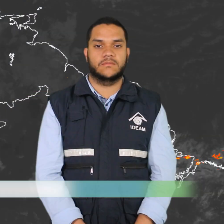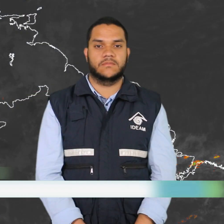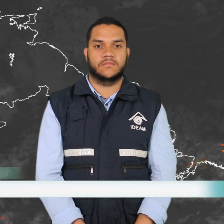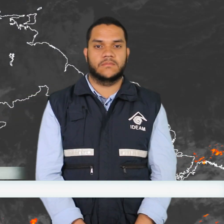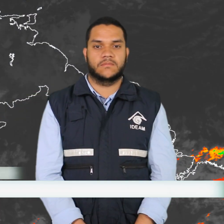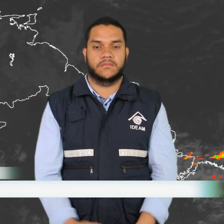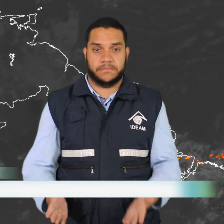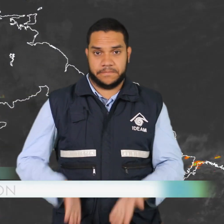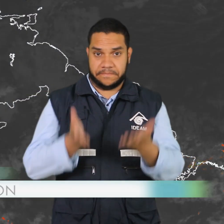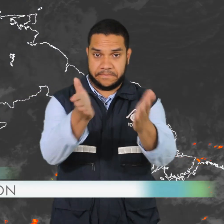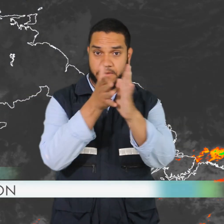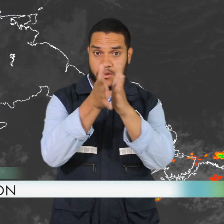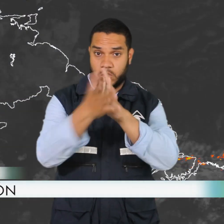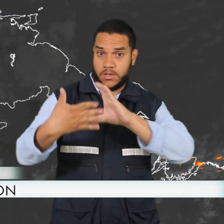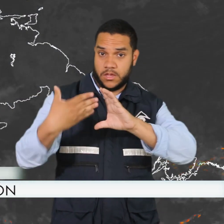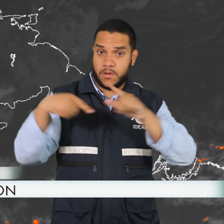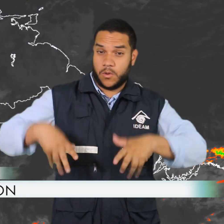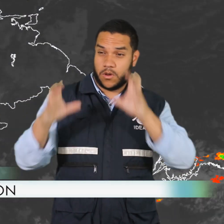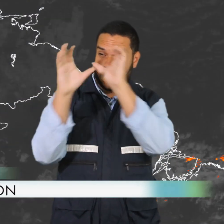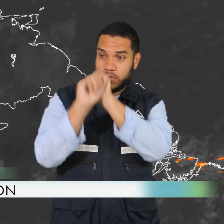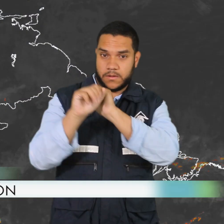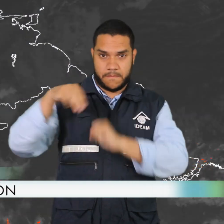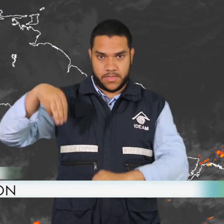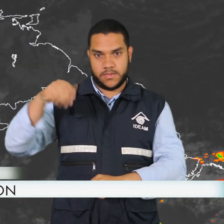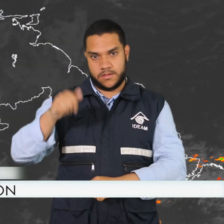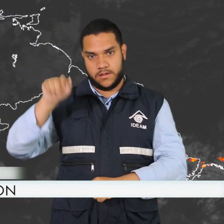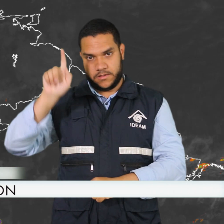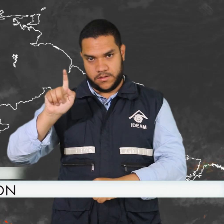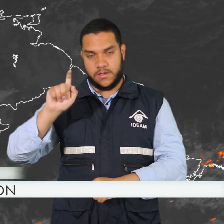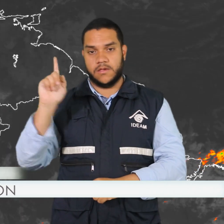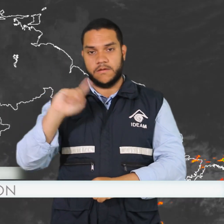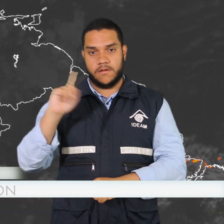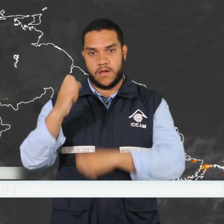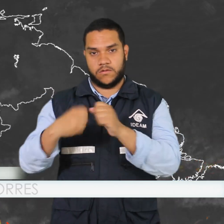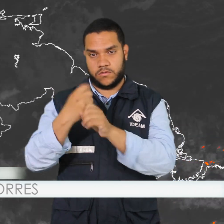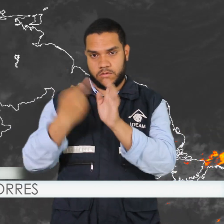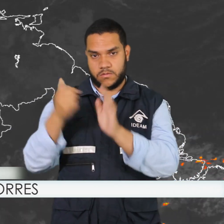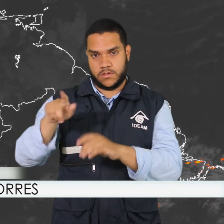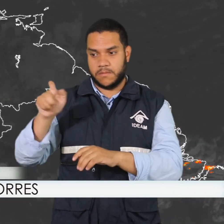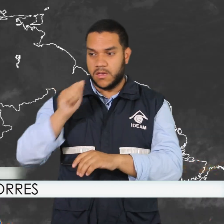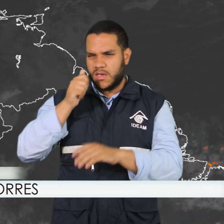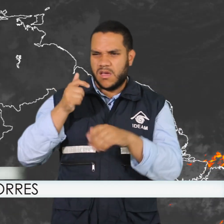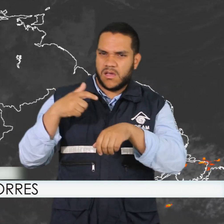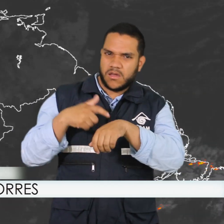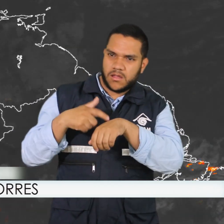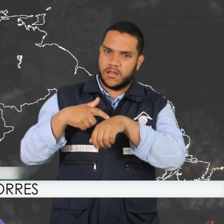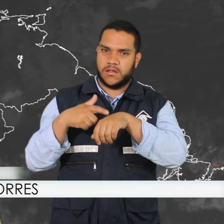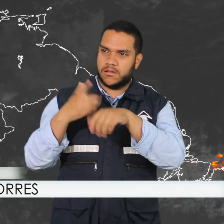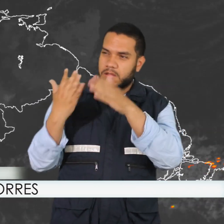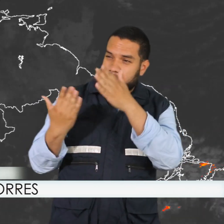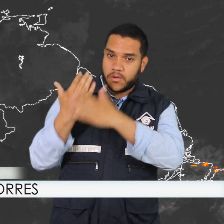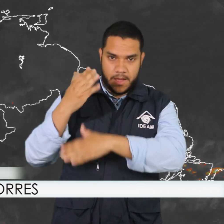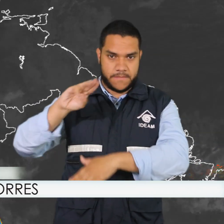Bienvenidos al pronóstico del estado del tiempo para esta noche martes 16 de febrero de 2016 y mañana miércoles en horas de la madrugada.